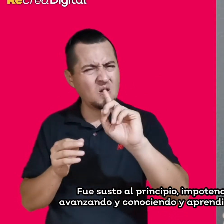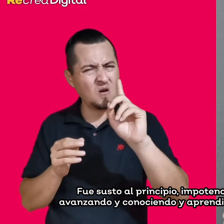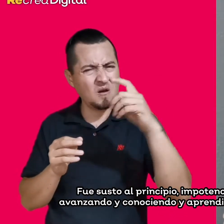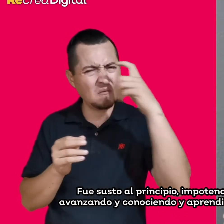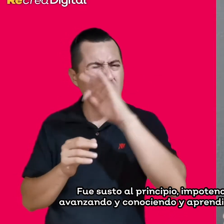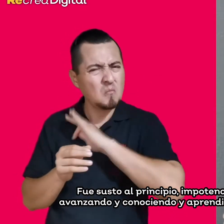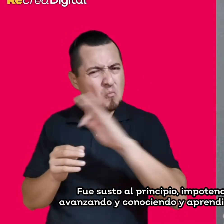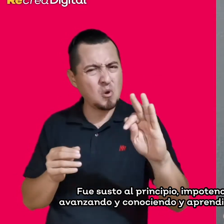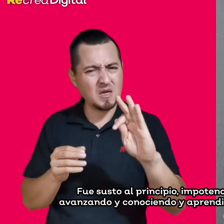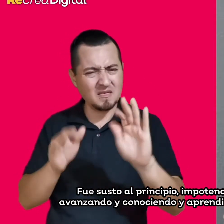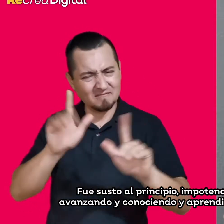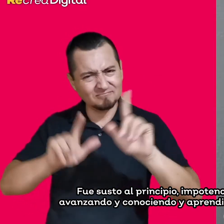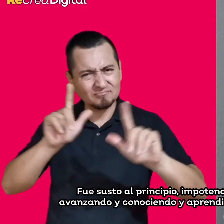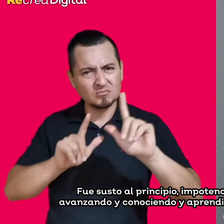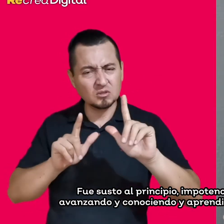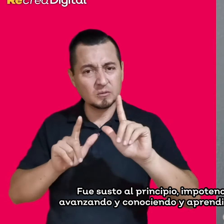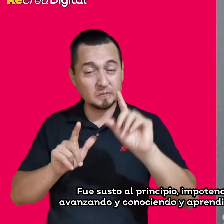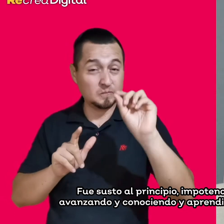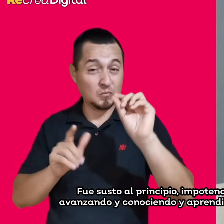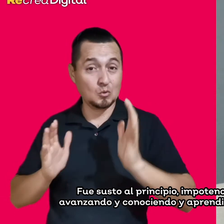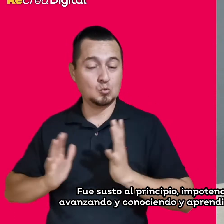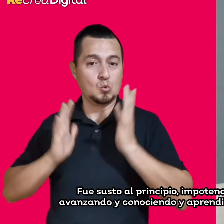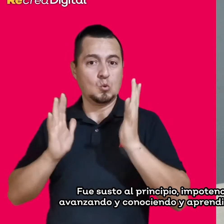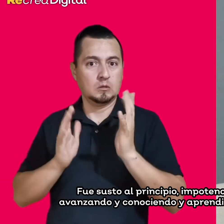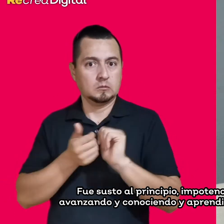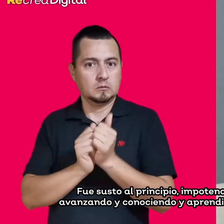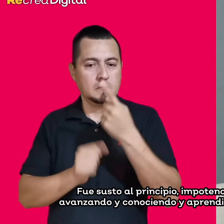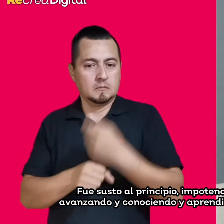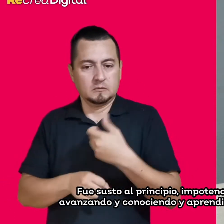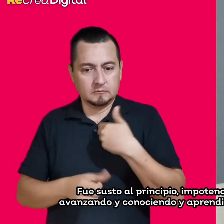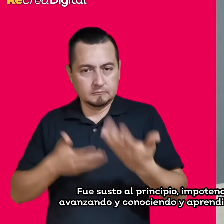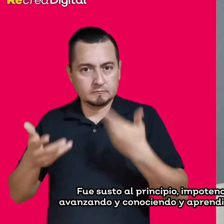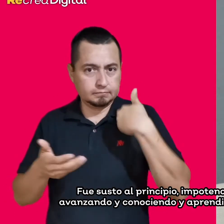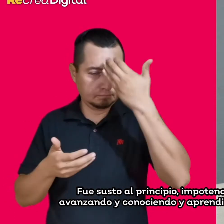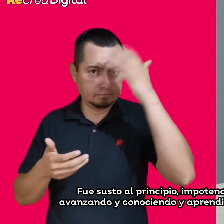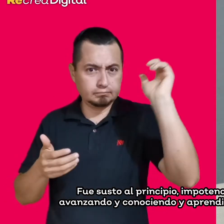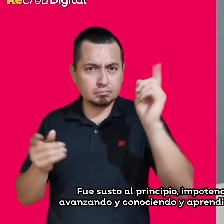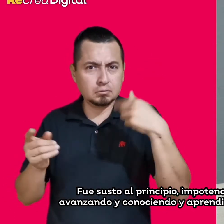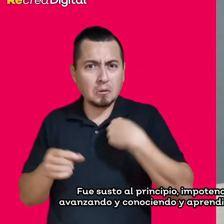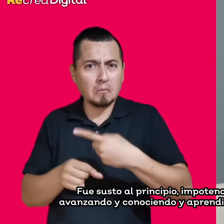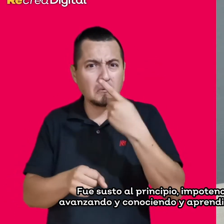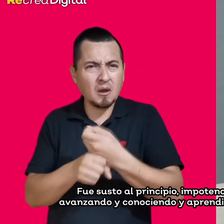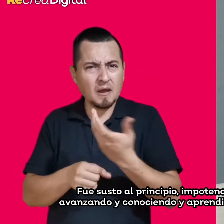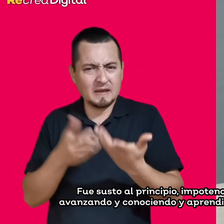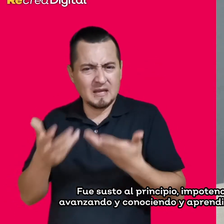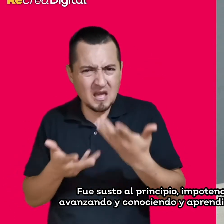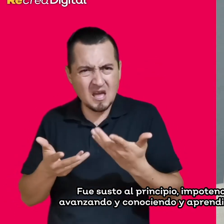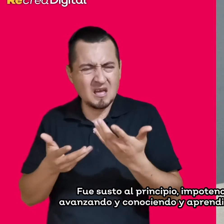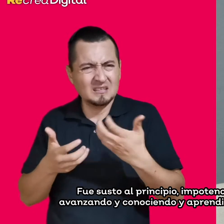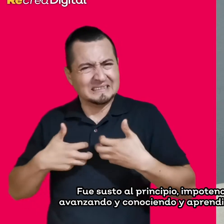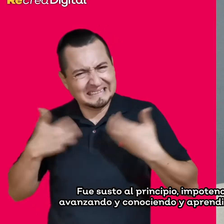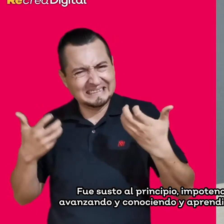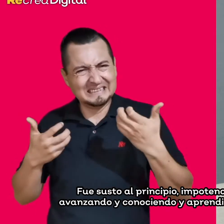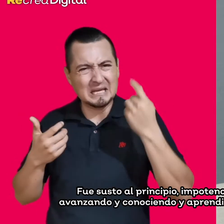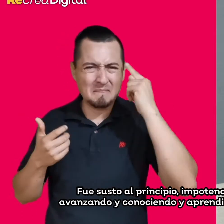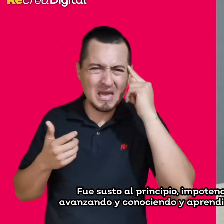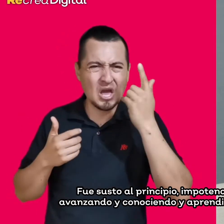impotencia, miedo, pero conforme fui avanzando y